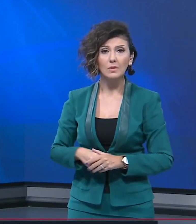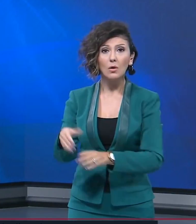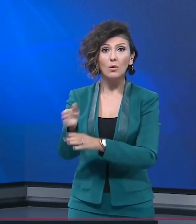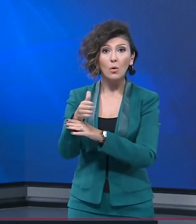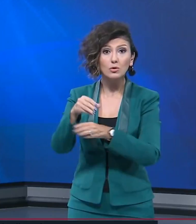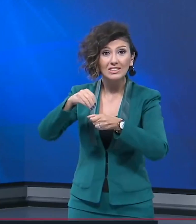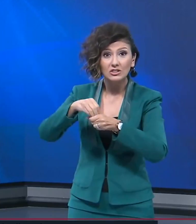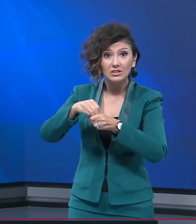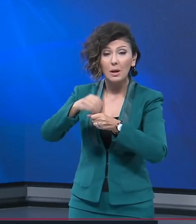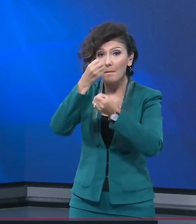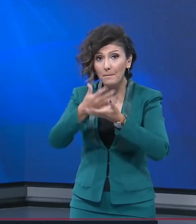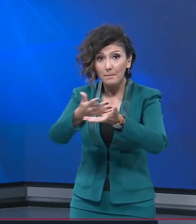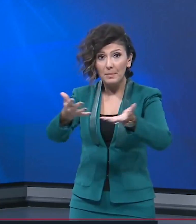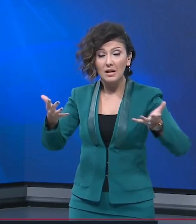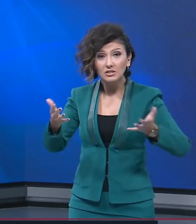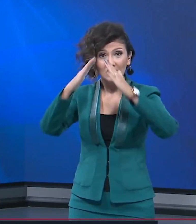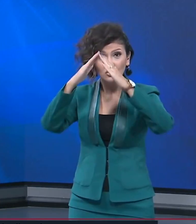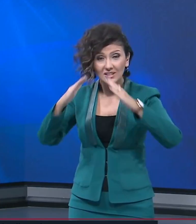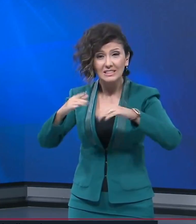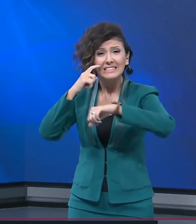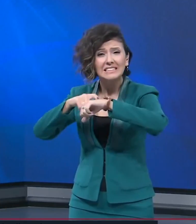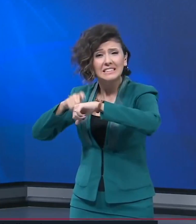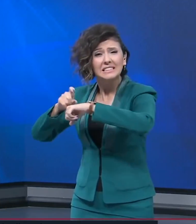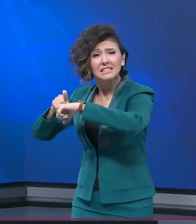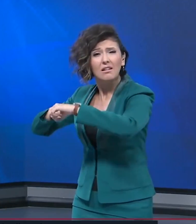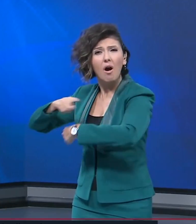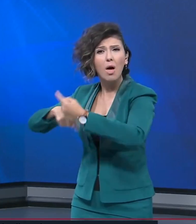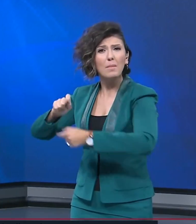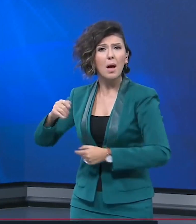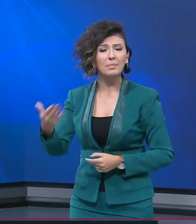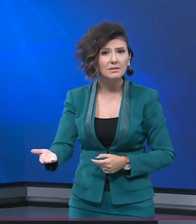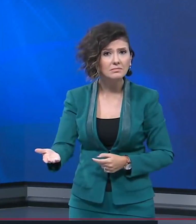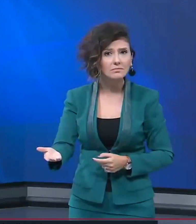Konsolosluğun içinde, bahçesinde ve çatısında didik didik arama yaptılar.